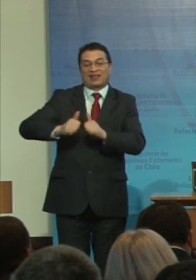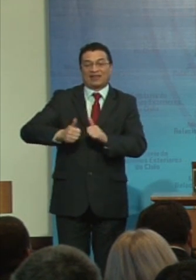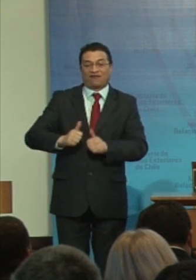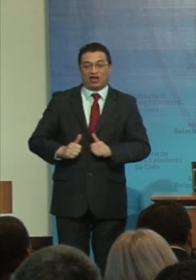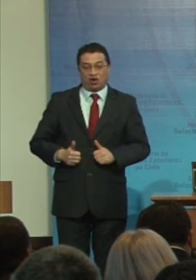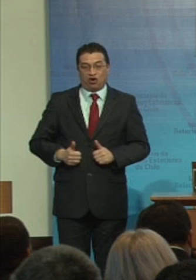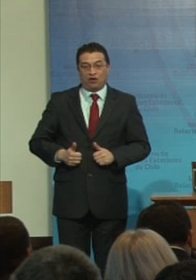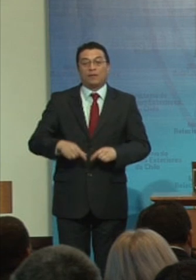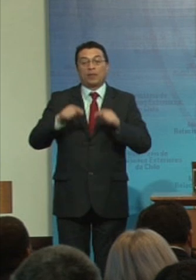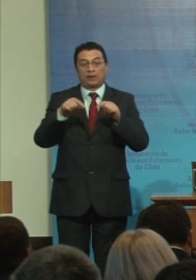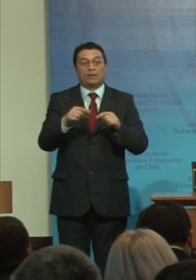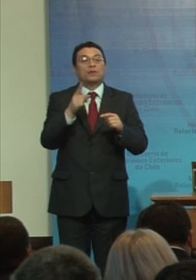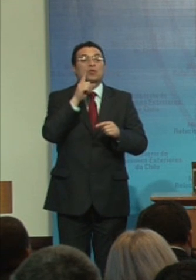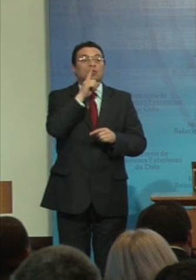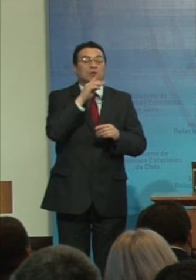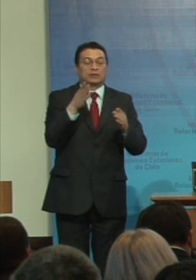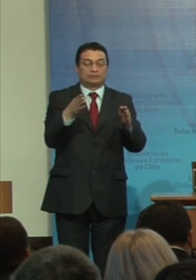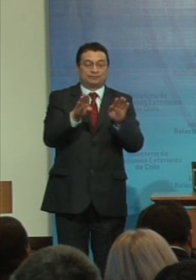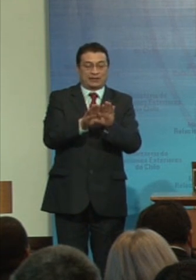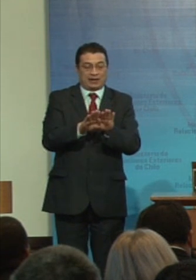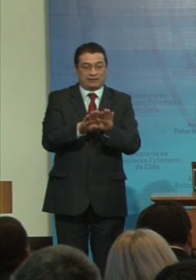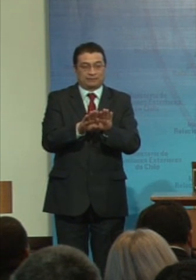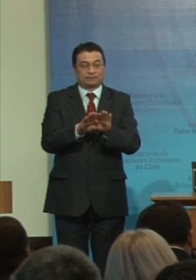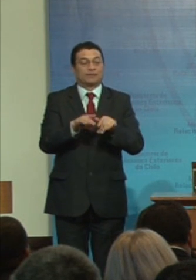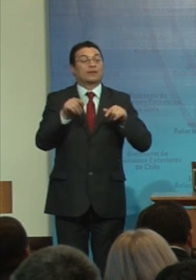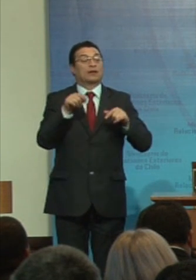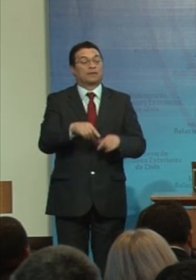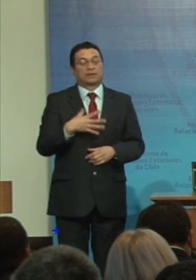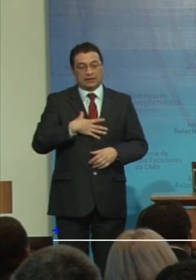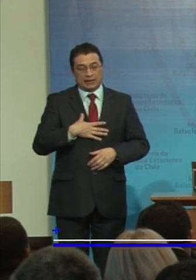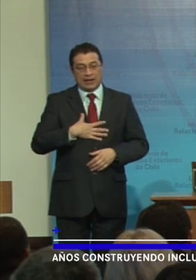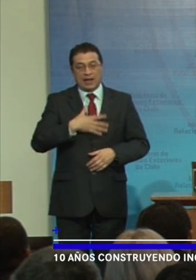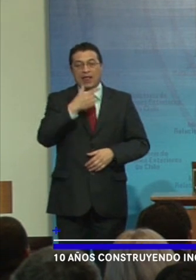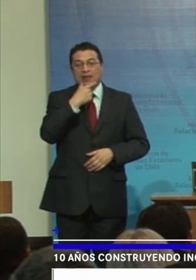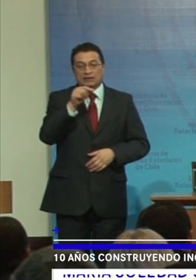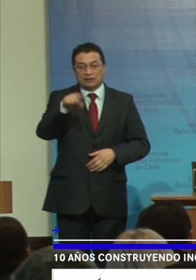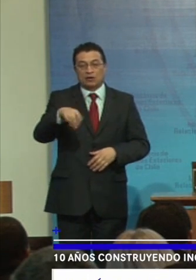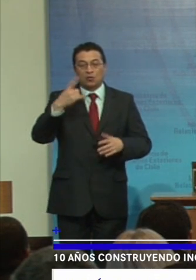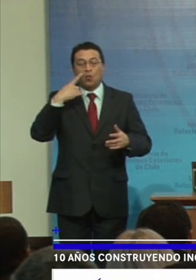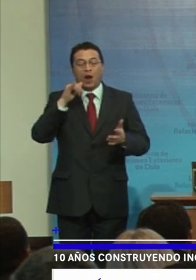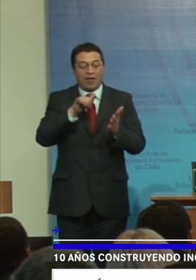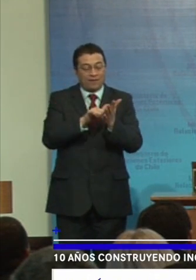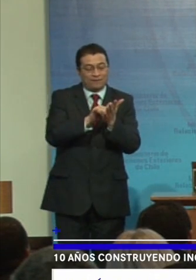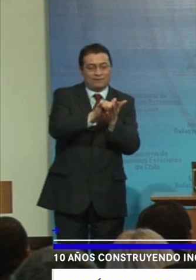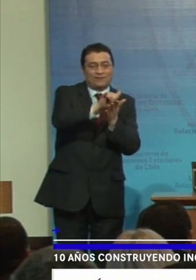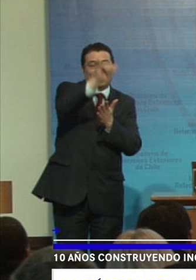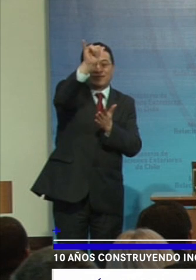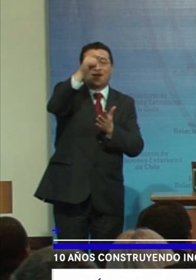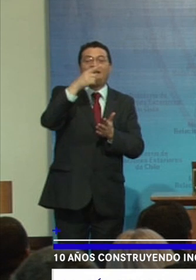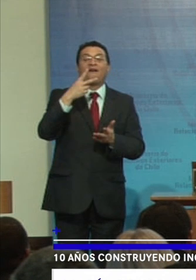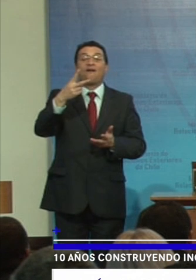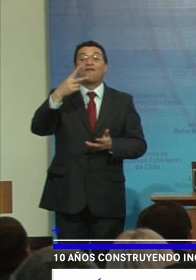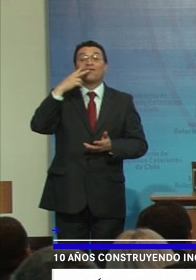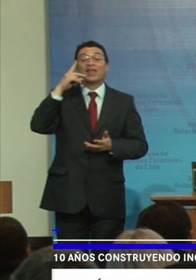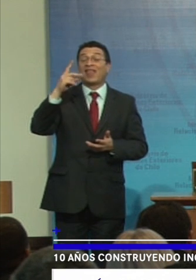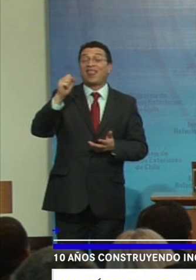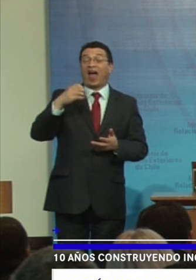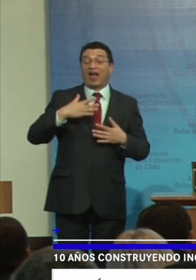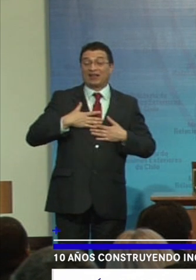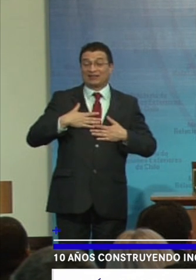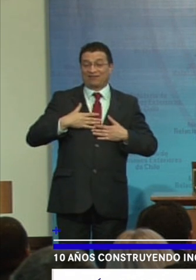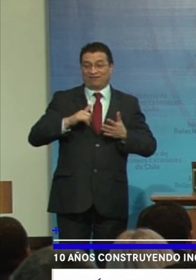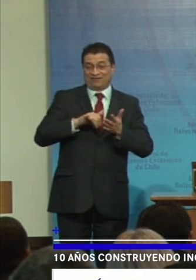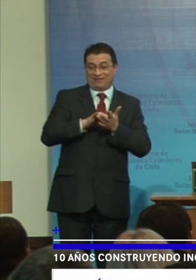y para cerrar quiero decir que en este aeropuerto de la vida como decía un